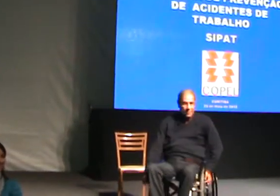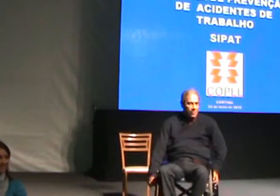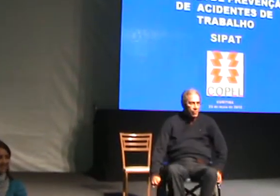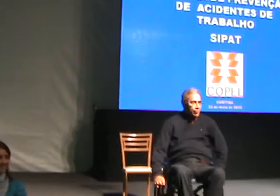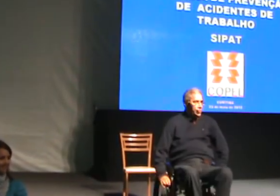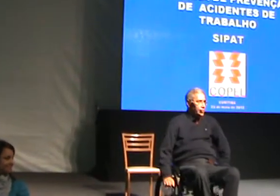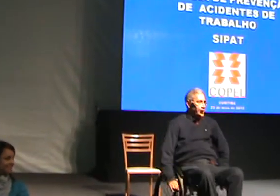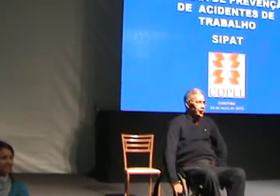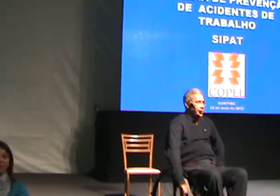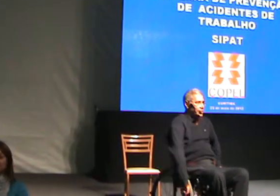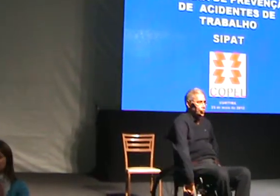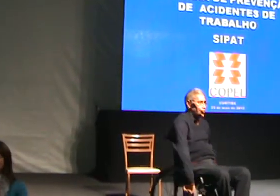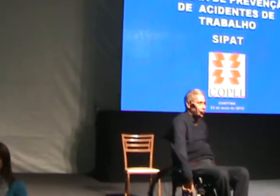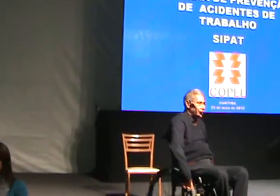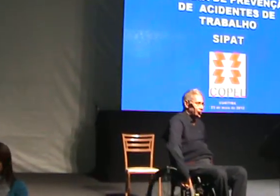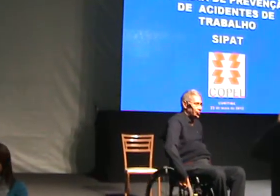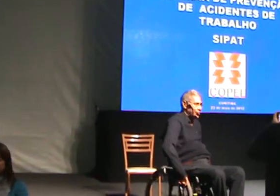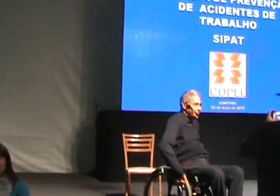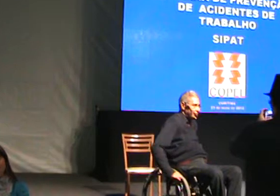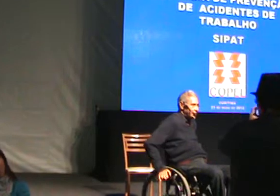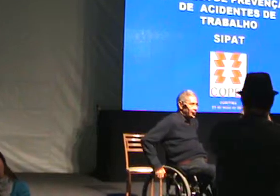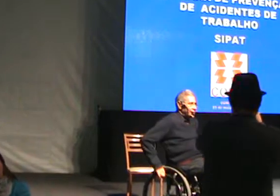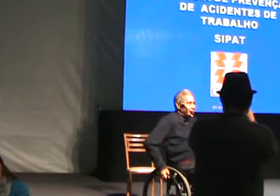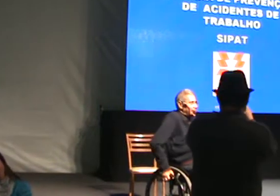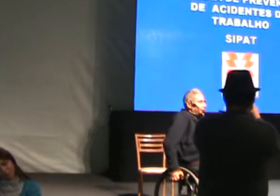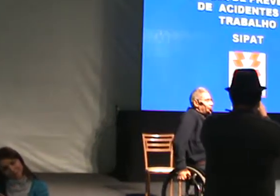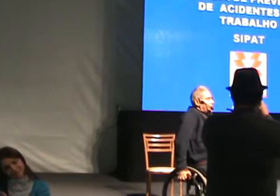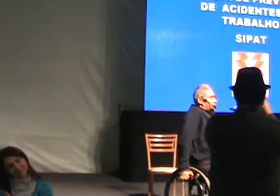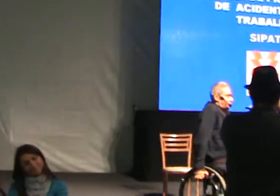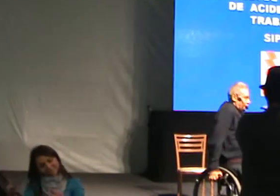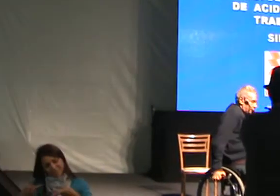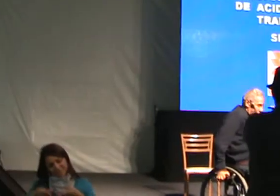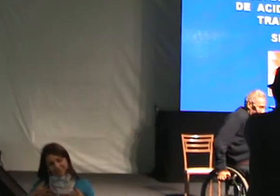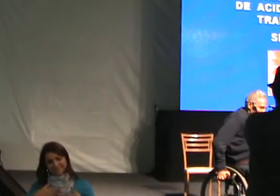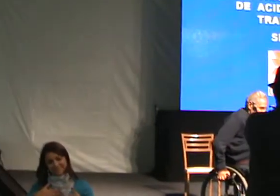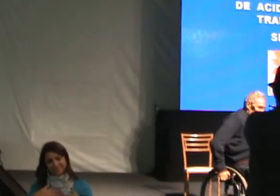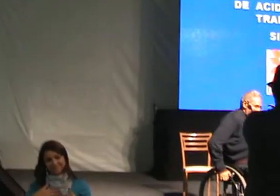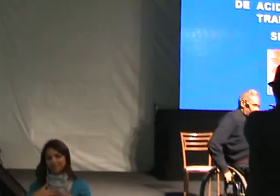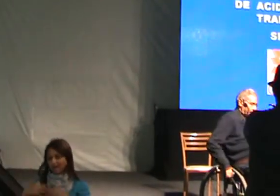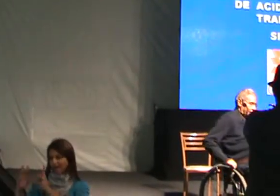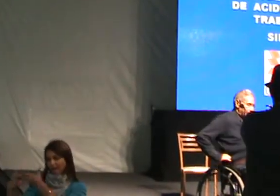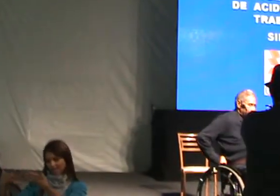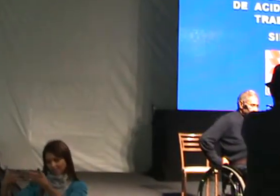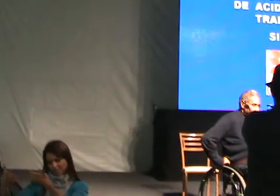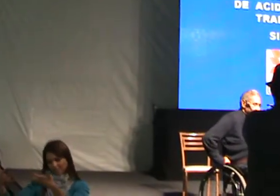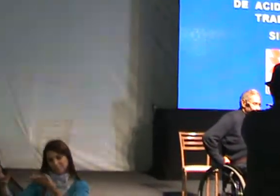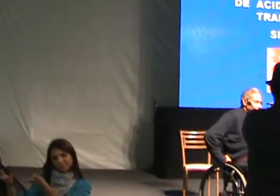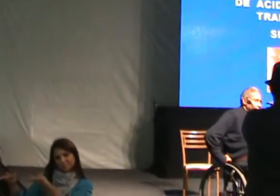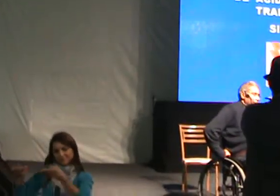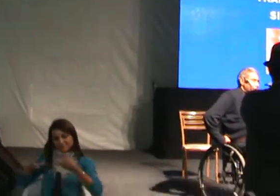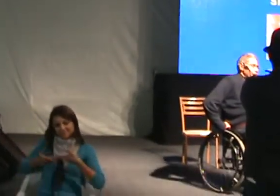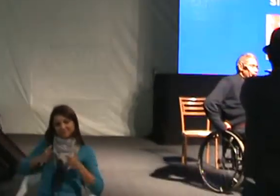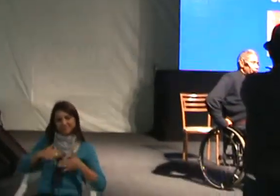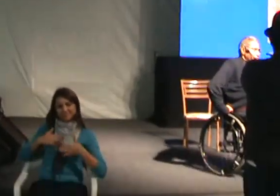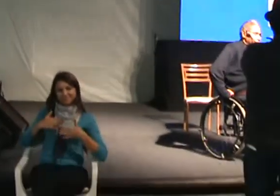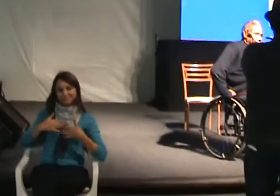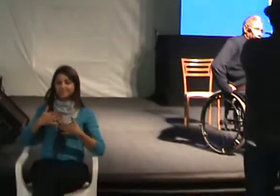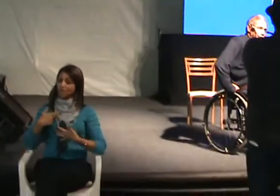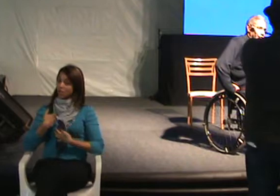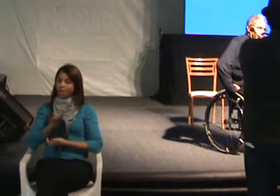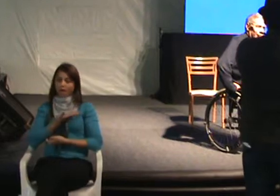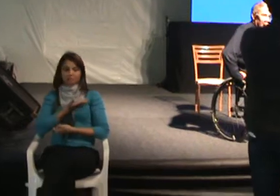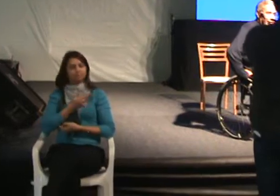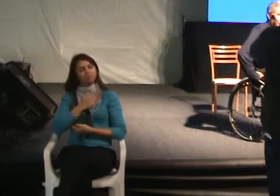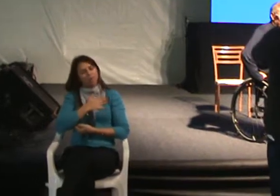E, em primeiro lugar, agradecer o convite feito aqui pela Coppel, pelos amigos, que eu tenho muito